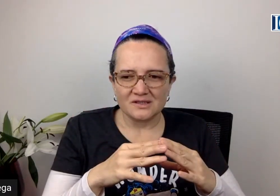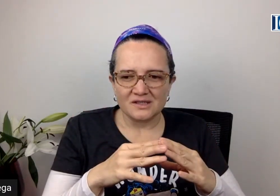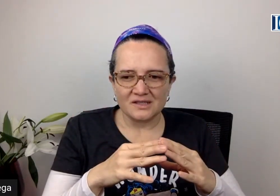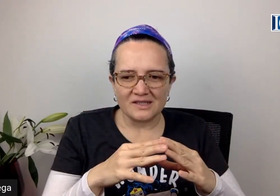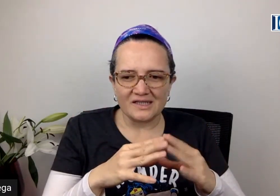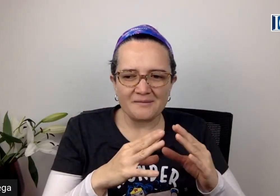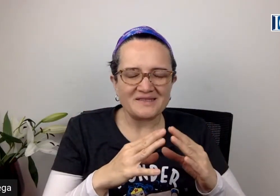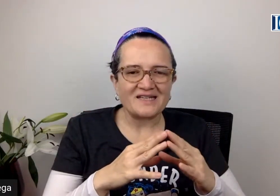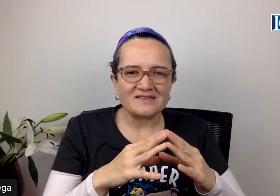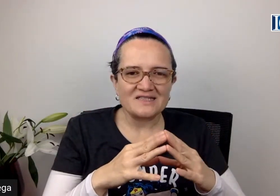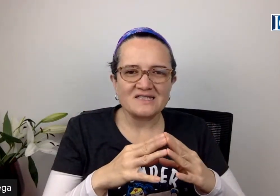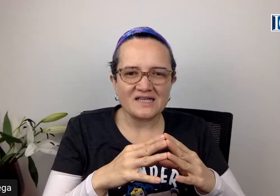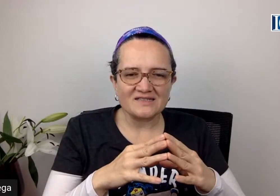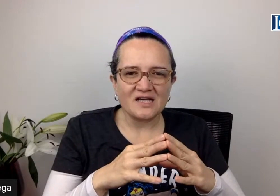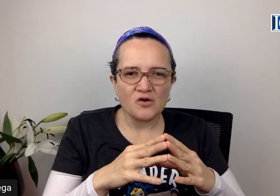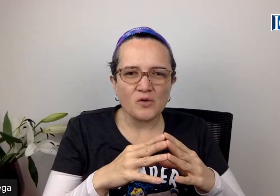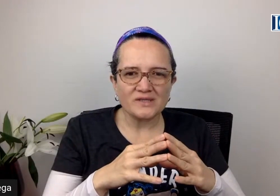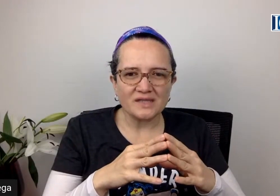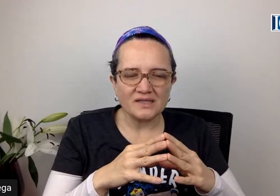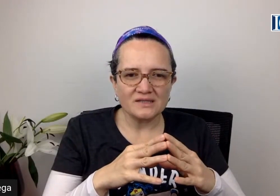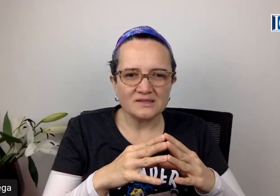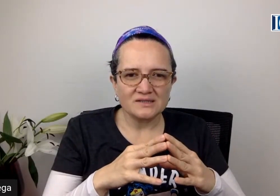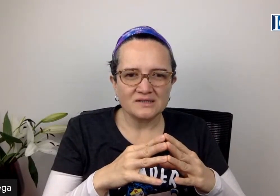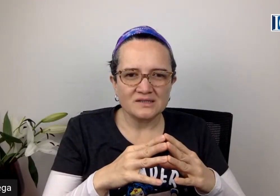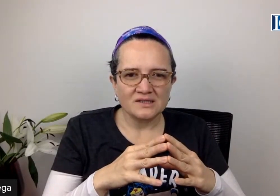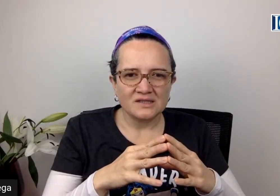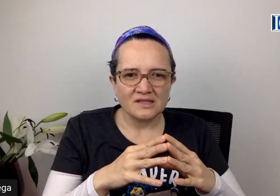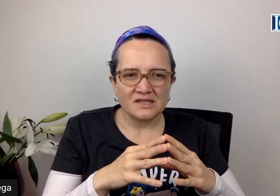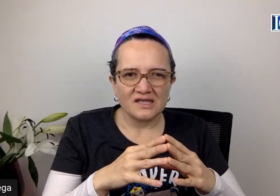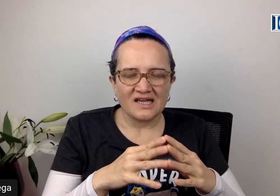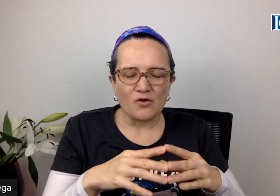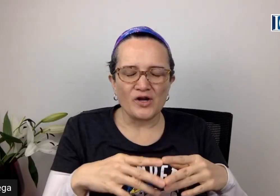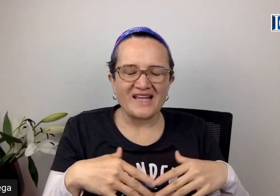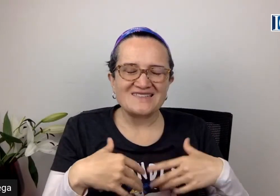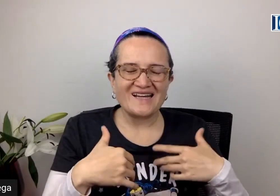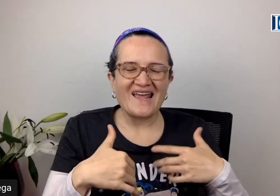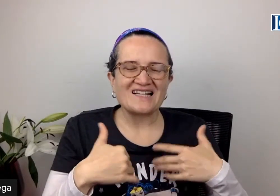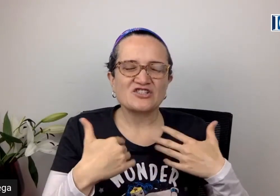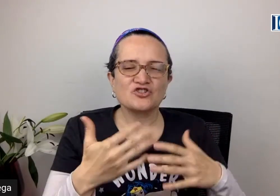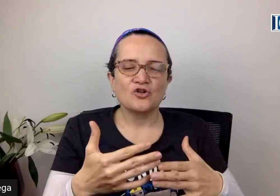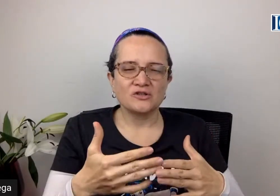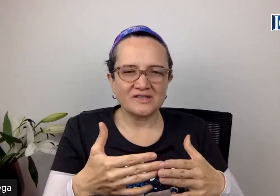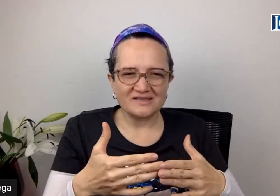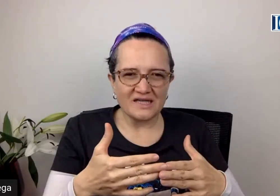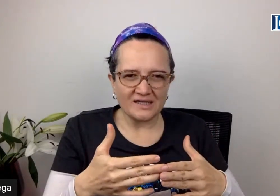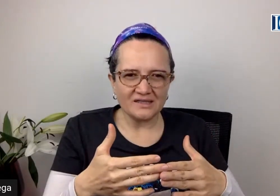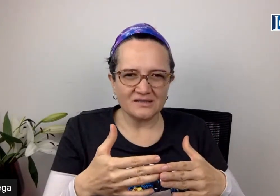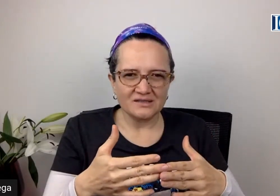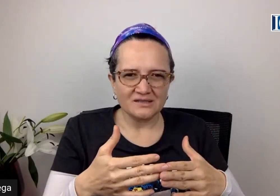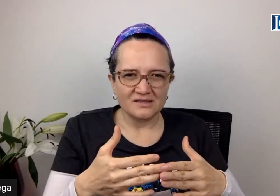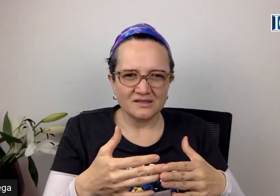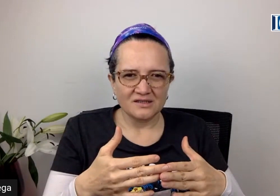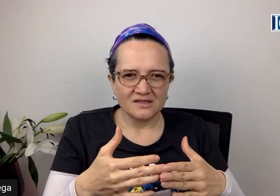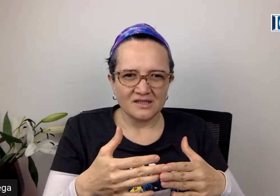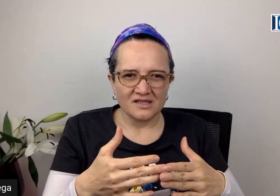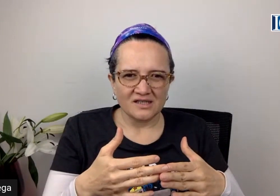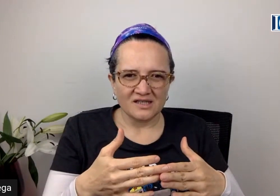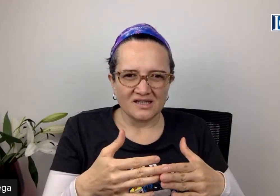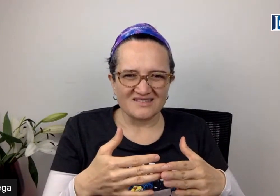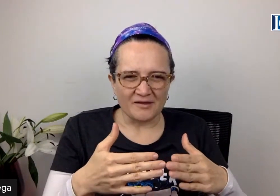El que maltrata ni siquiera se ha dado cuenta que con esa reacción que tiene está